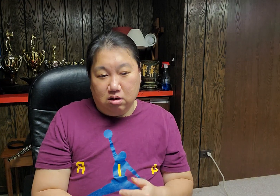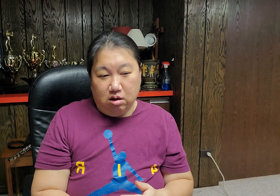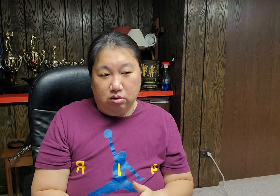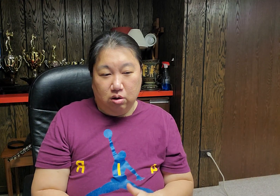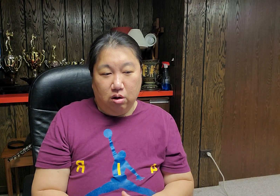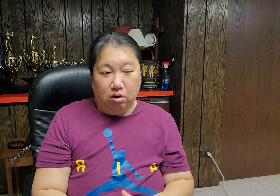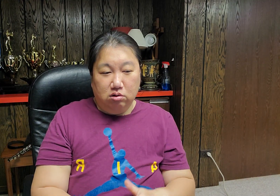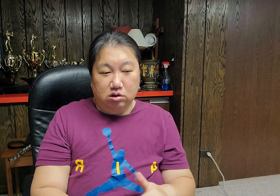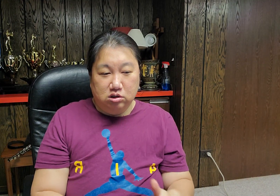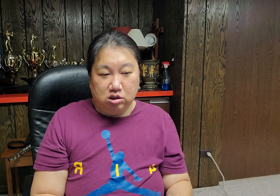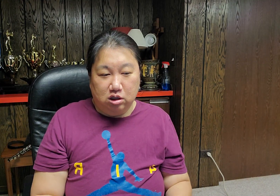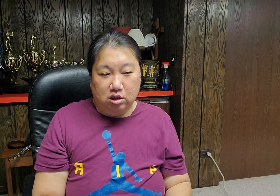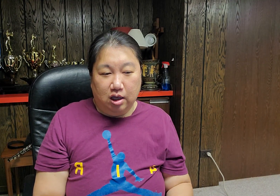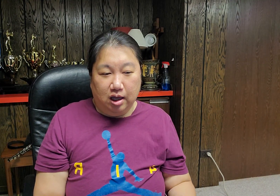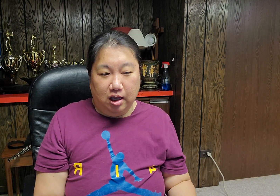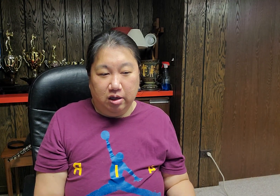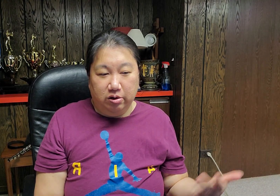놓으셨나요